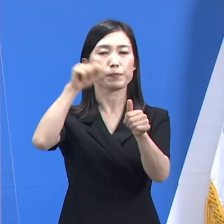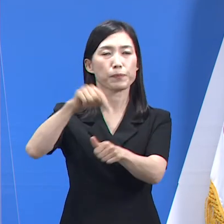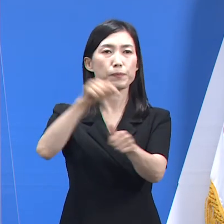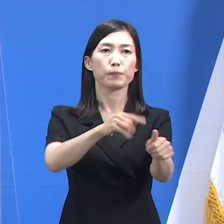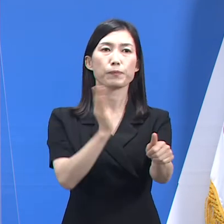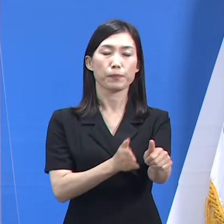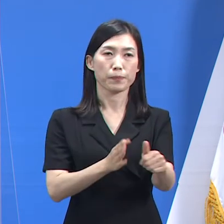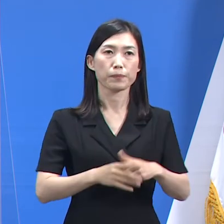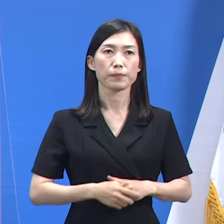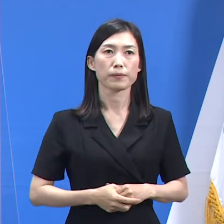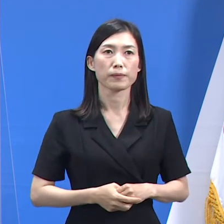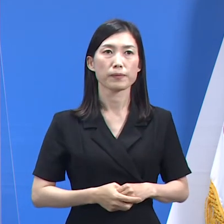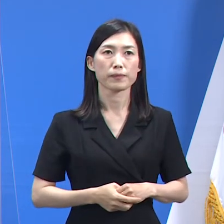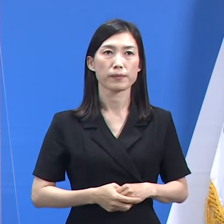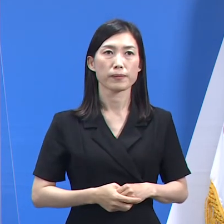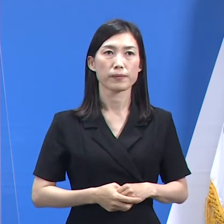바랍니다.